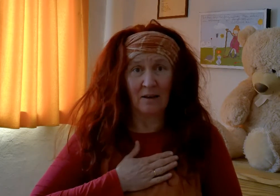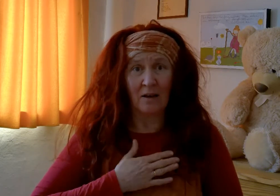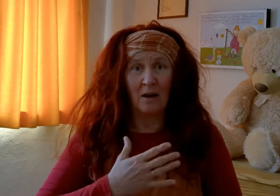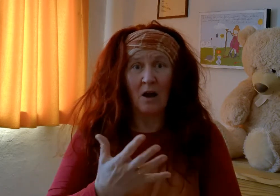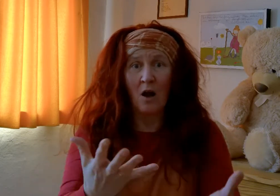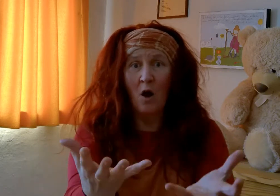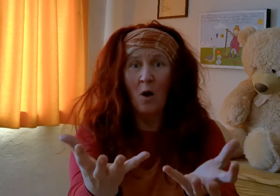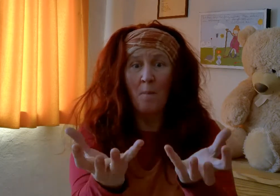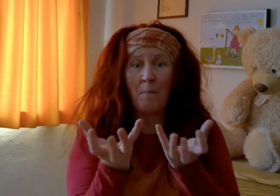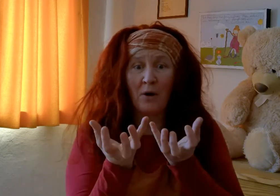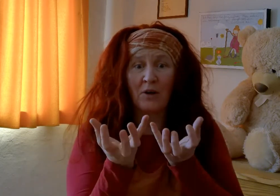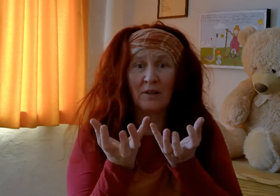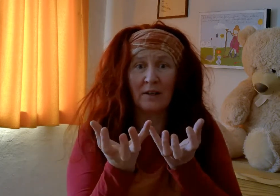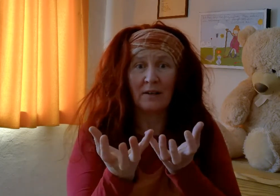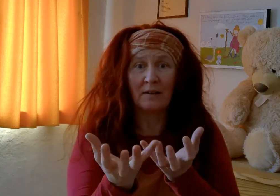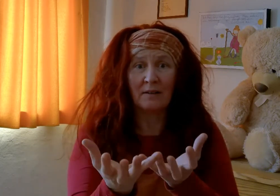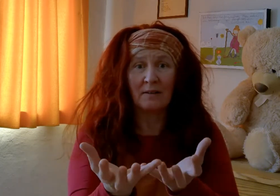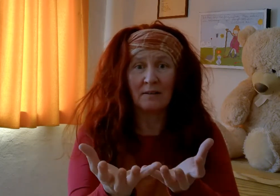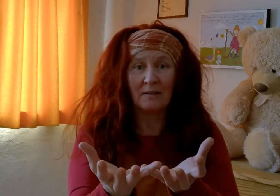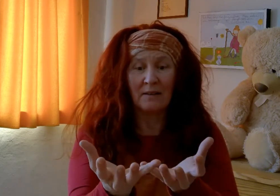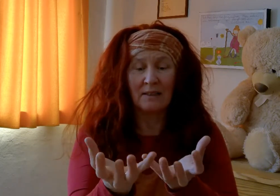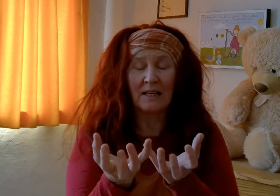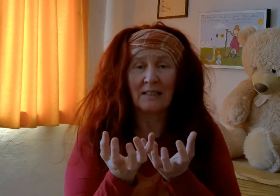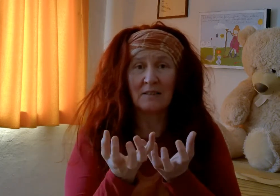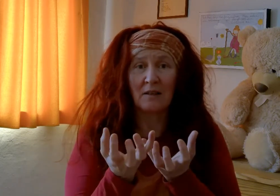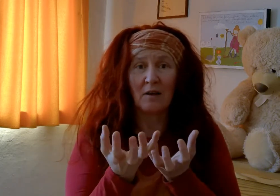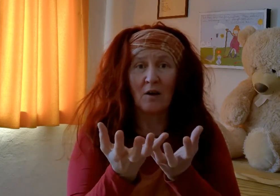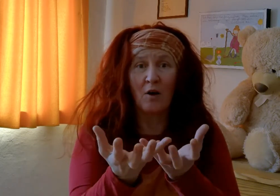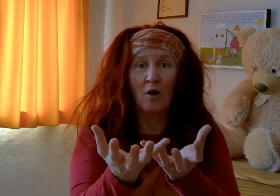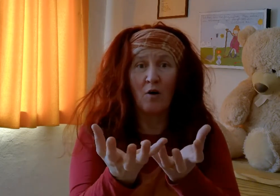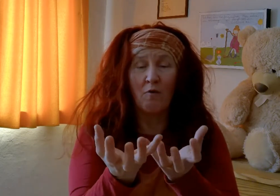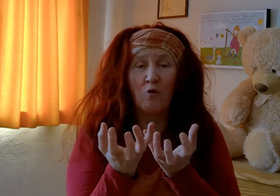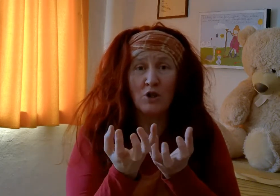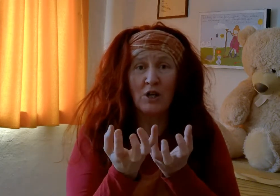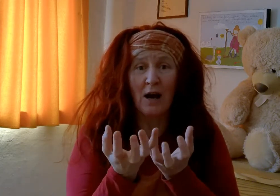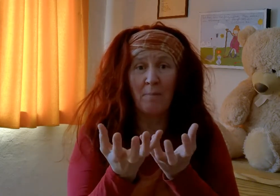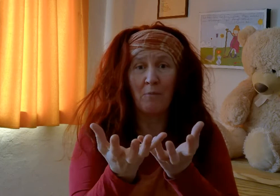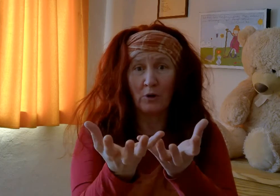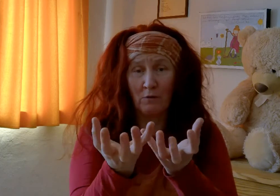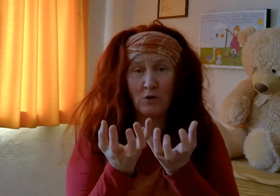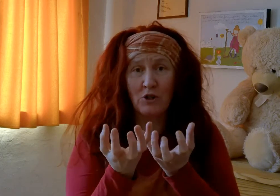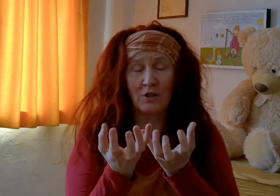Ich möchte, das heißt Wunsch haben oder wünschen,